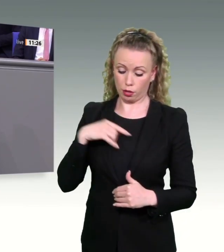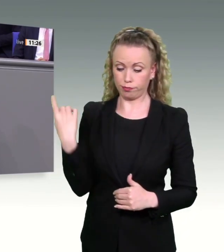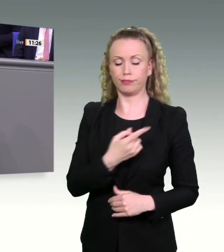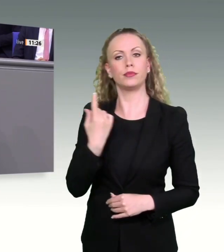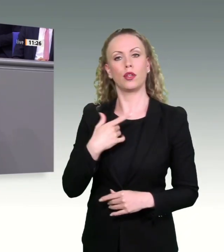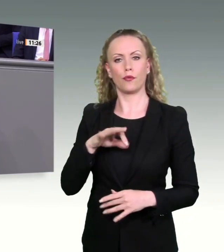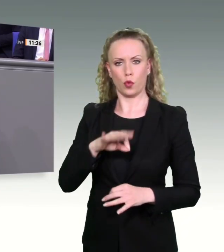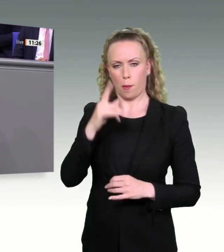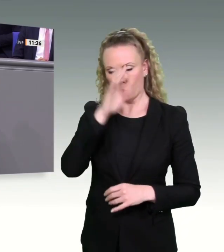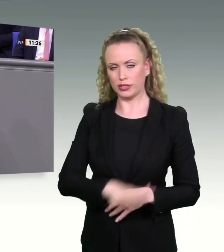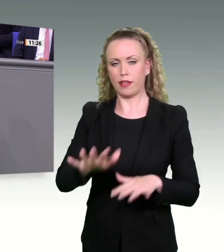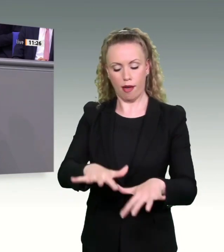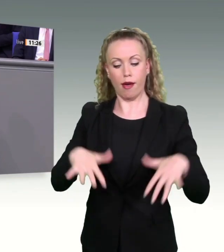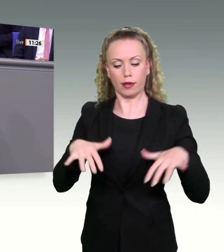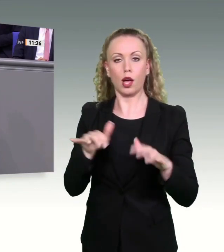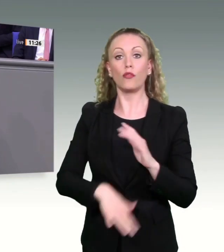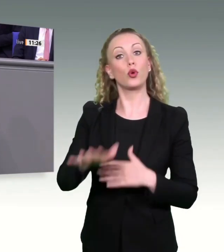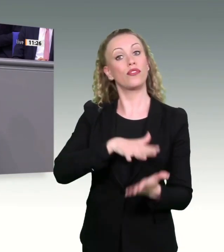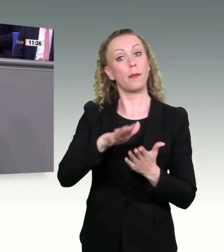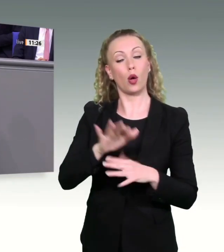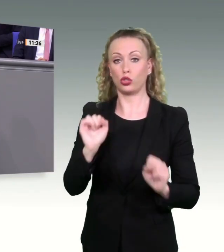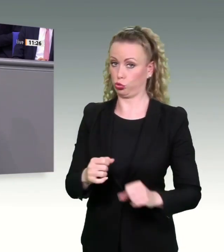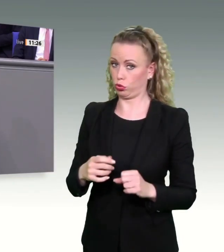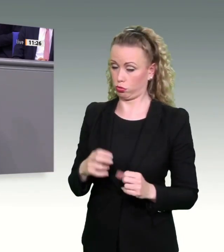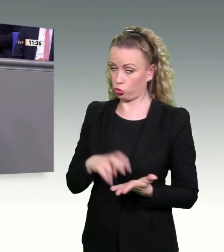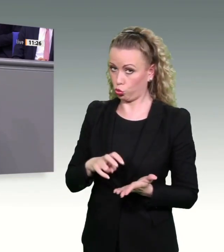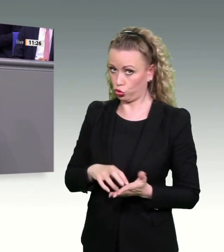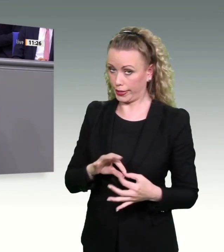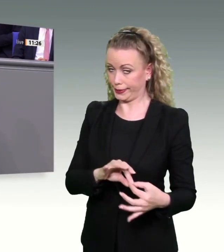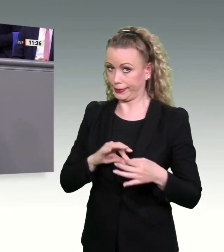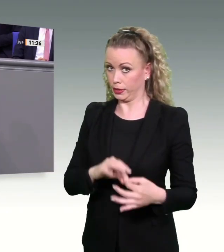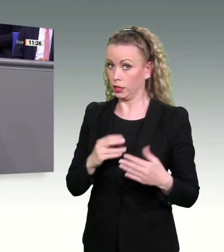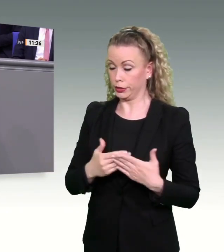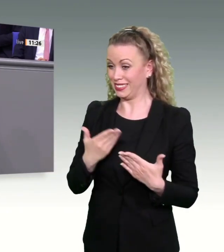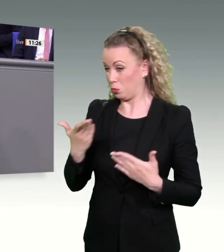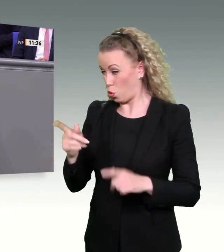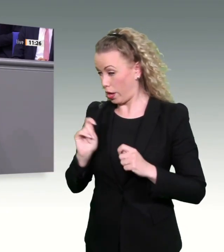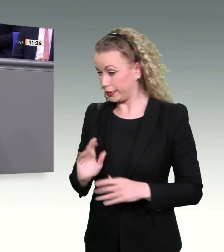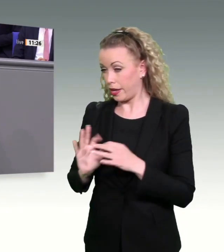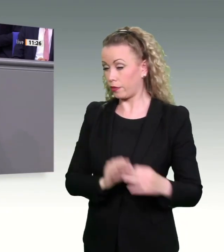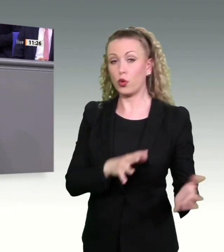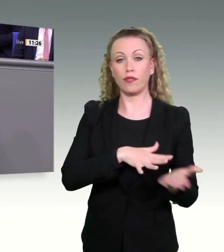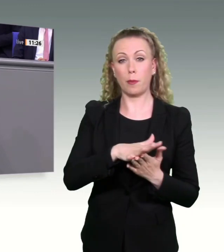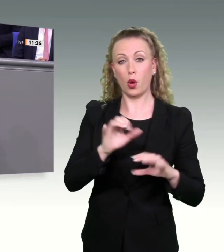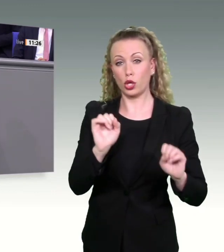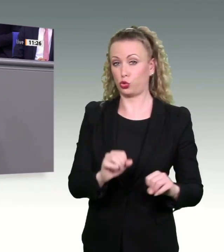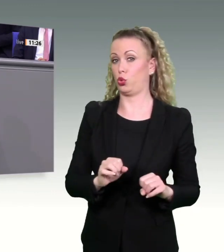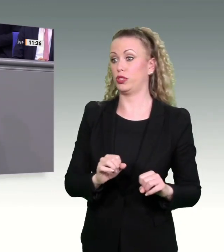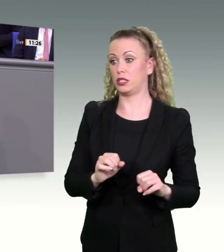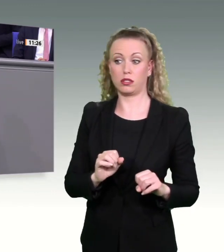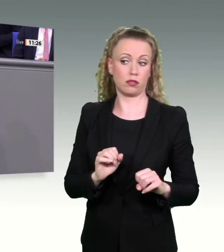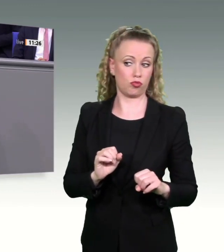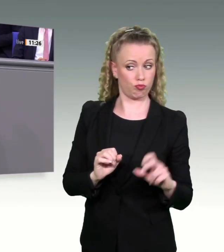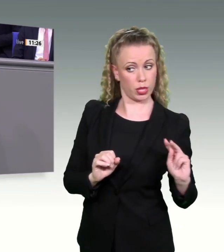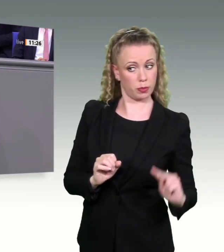CDU und CSU könnten wir im Umweltausschuss auch unter verbraucherschutzpolitischen Gesichtspunkten mitberaten.